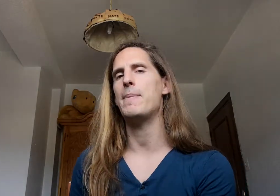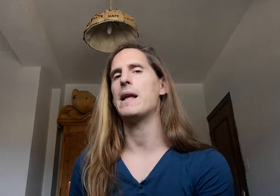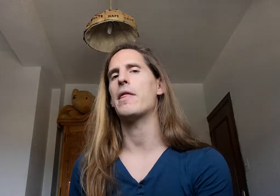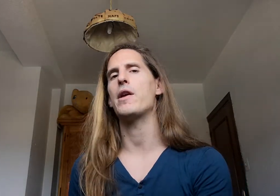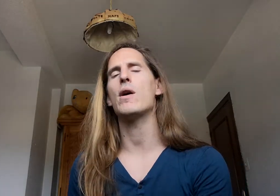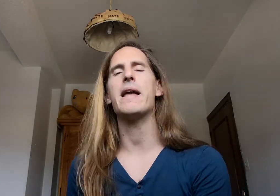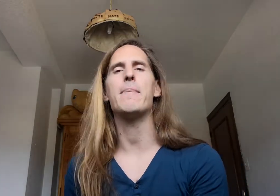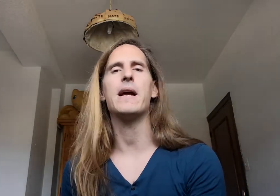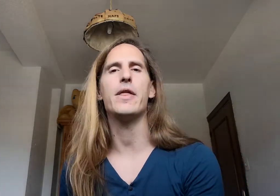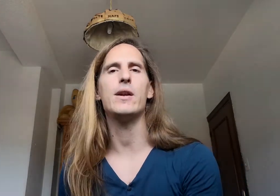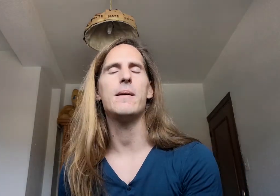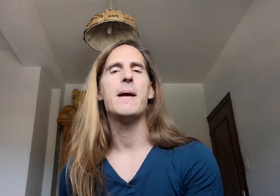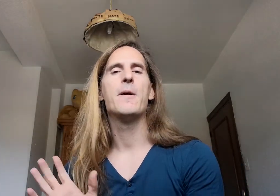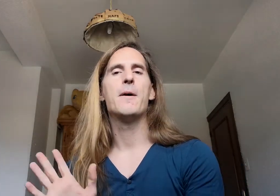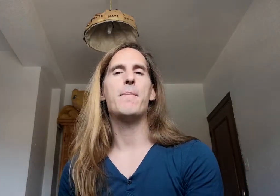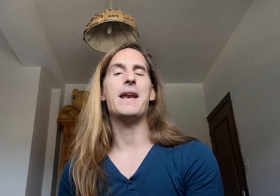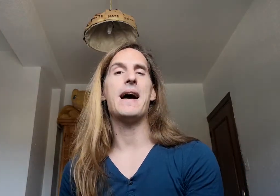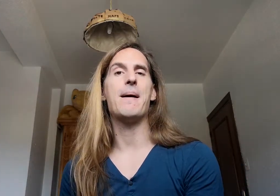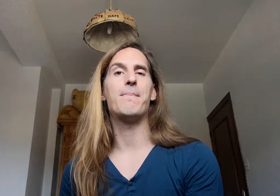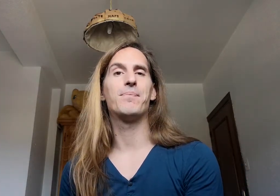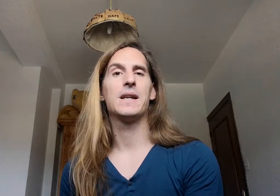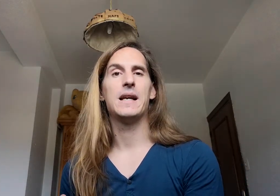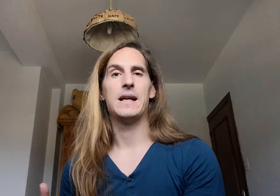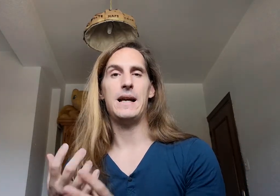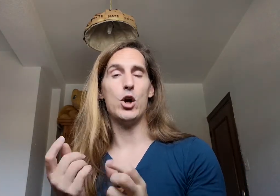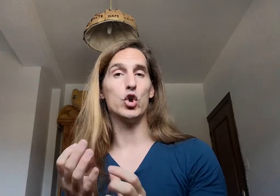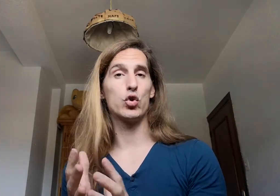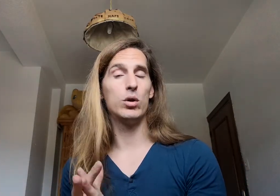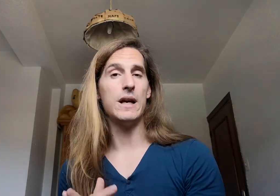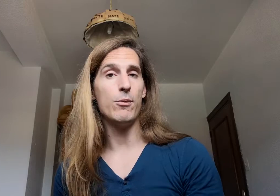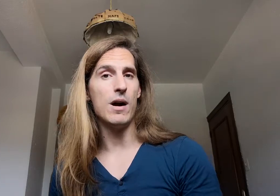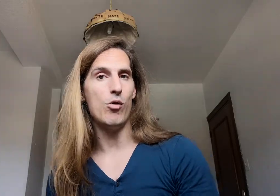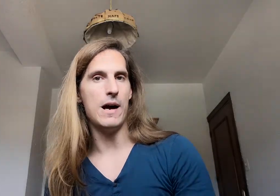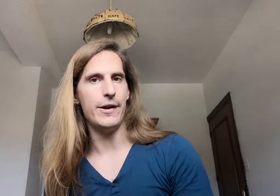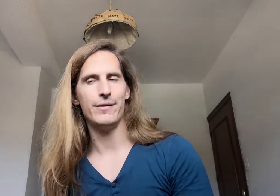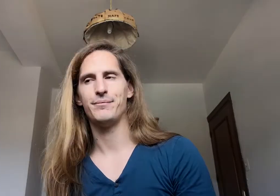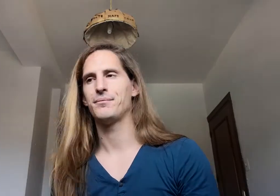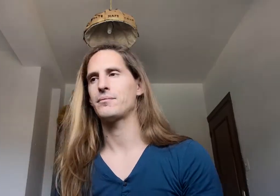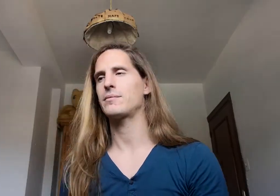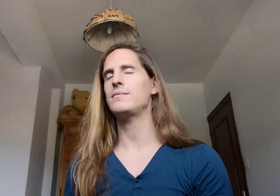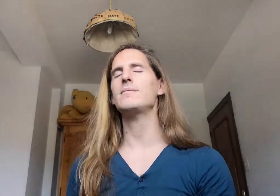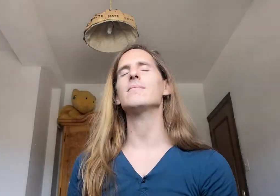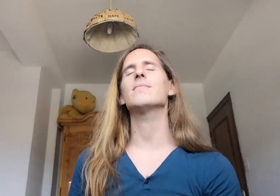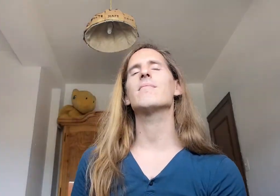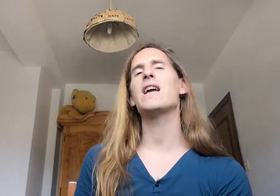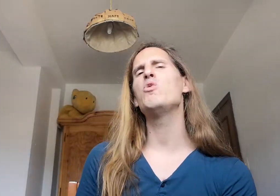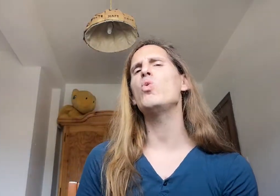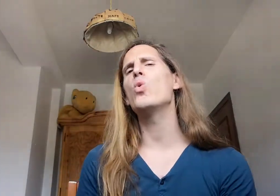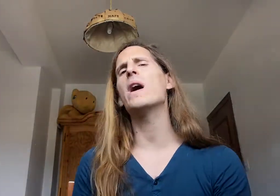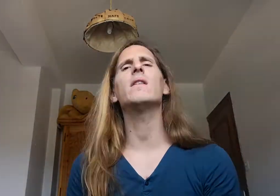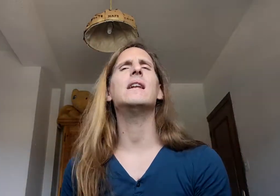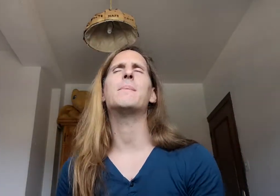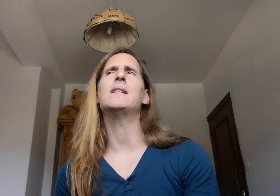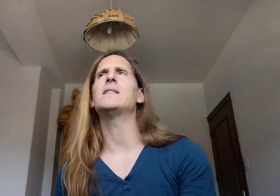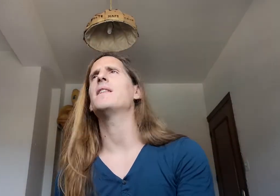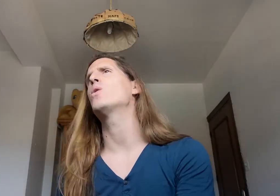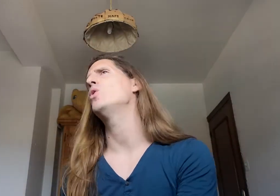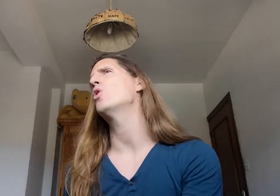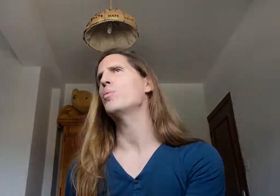aplicación Hay aplicaciones para Consultar vocabulario En un lugar de la mancha De cuyo nombre